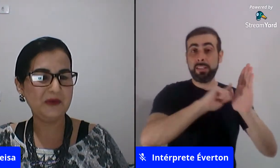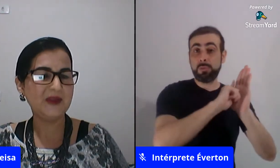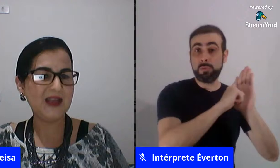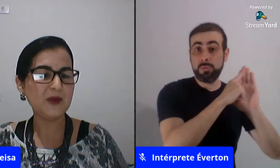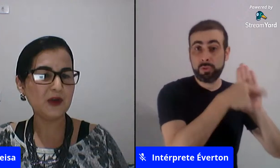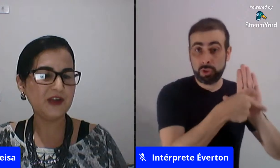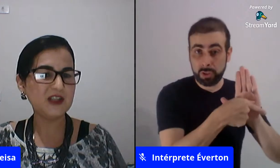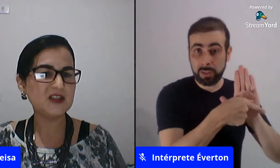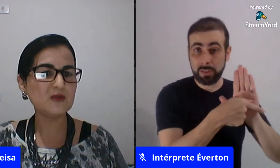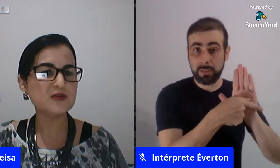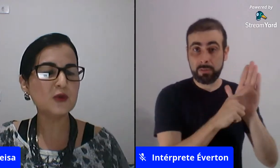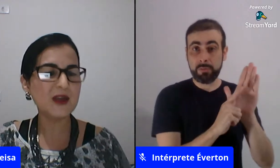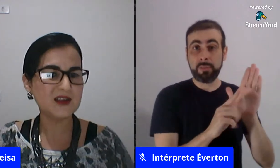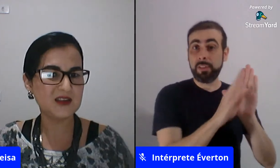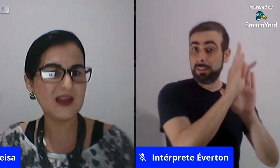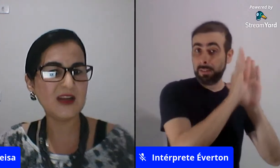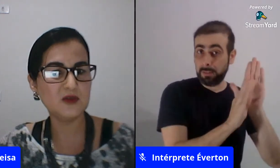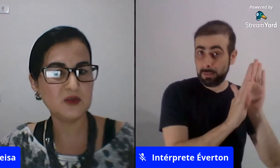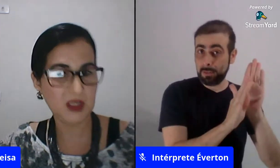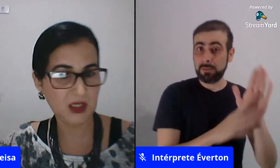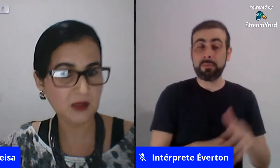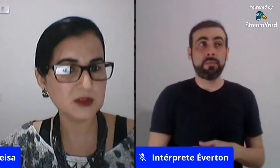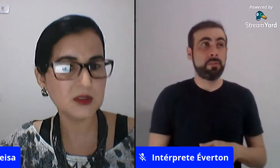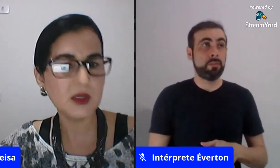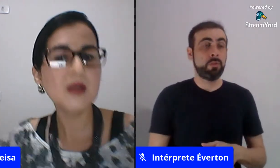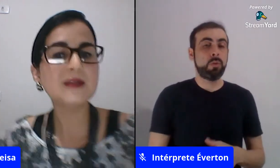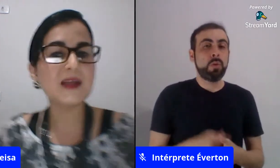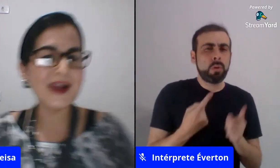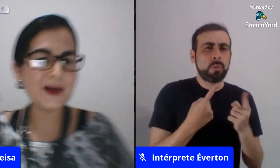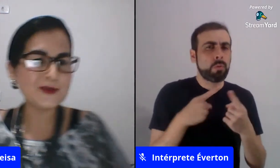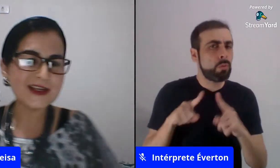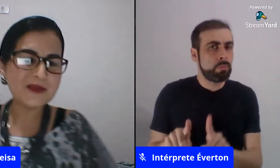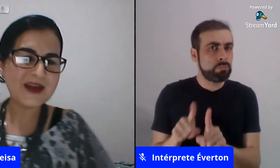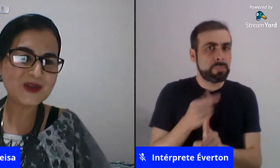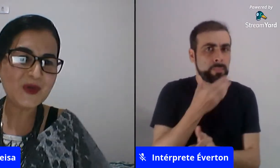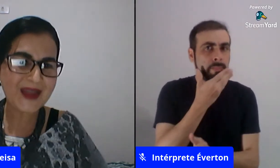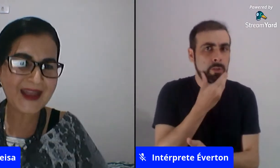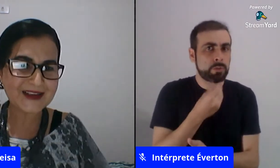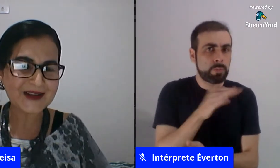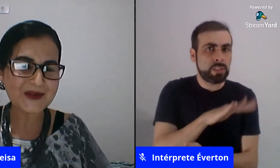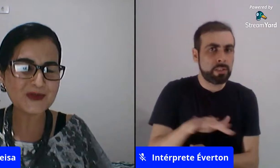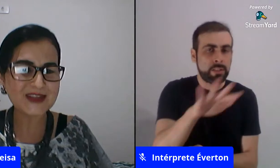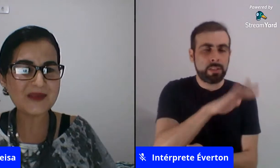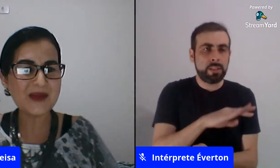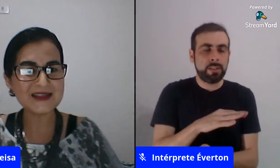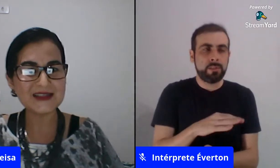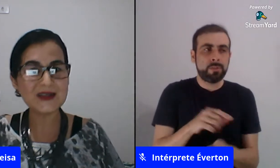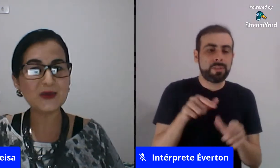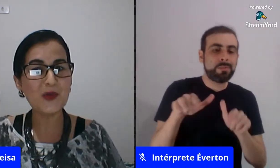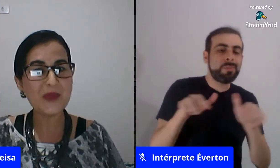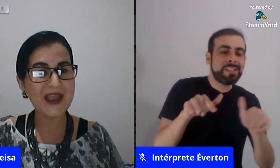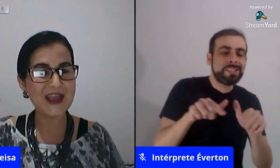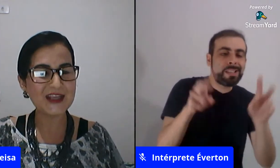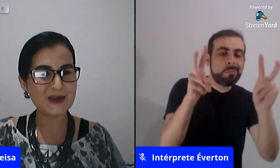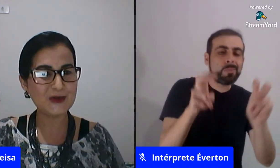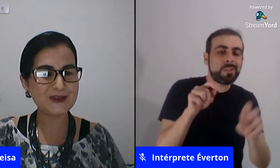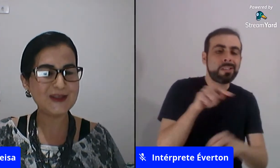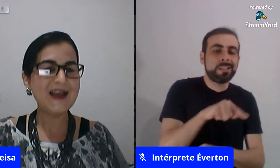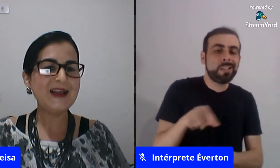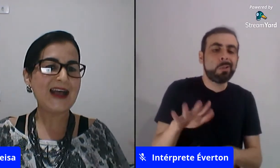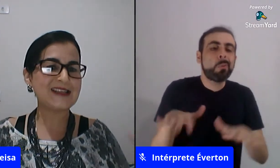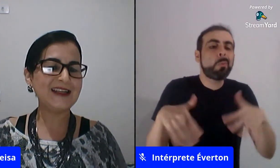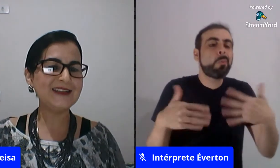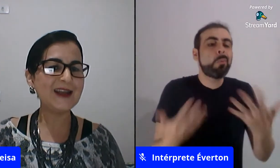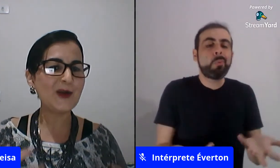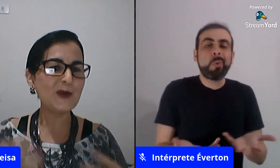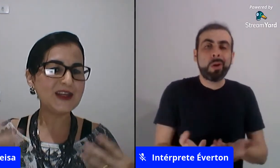exemplo lembra que eu falei de desconstruir a agressividade dos meninos trabalhar com os animais domésticos com os animais que são domésticos